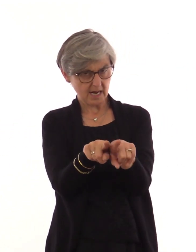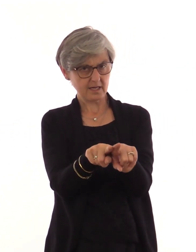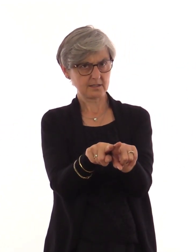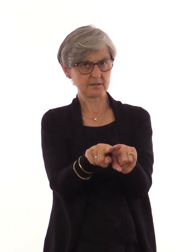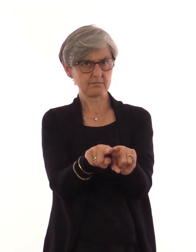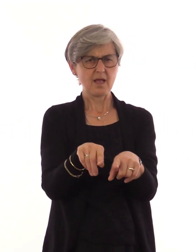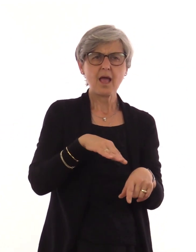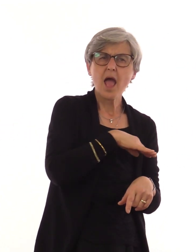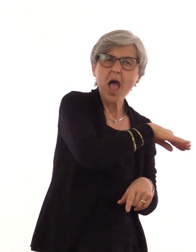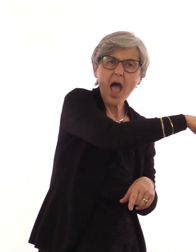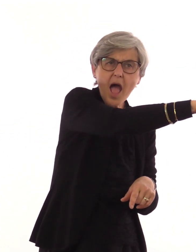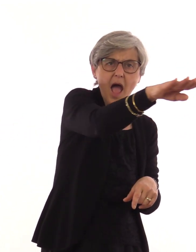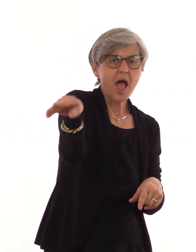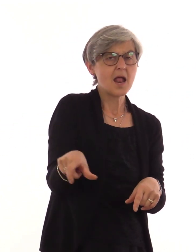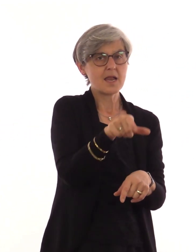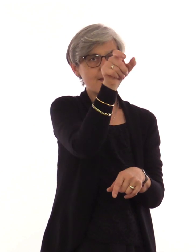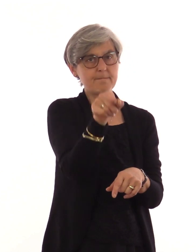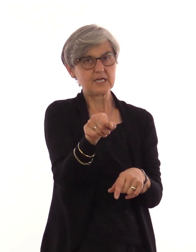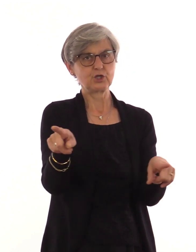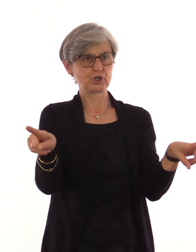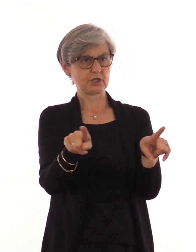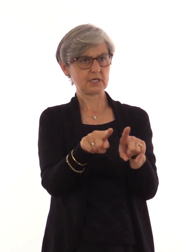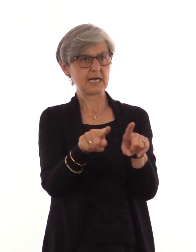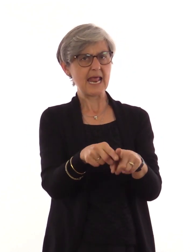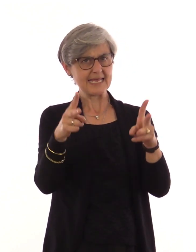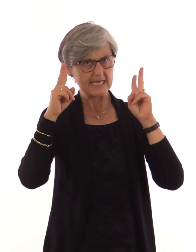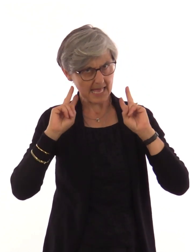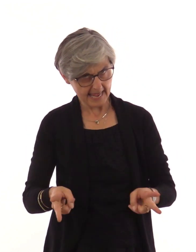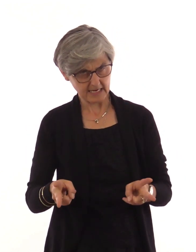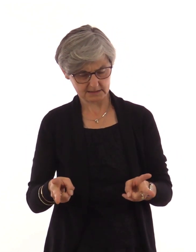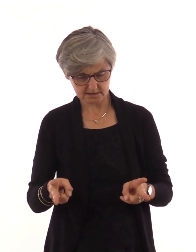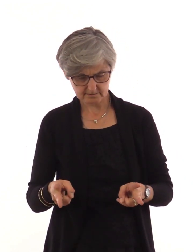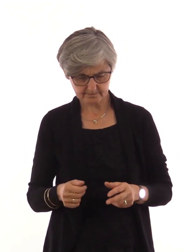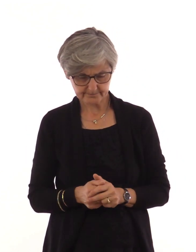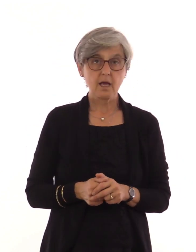gleichen Rechte. Alle Menschen sind gleich wichtig.